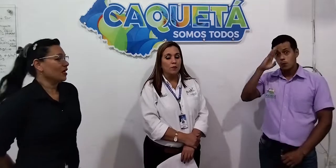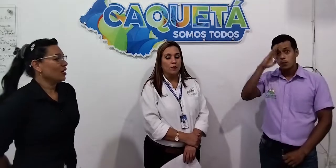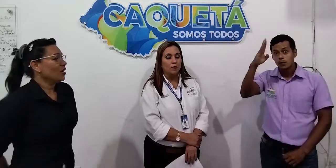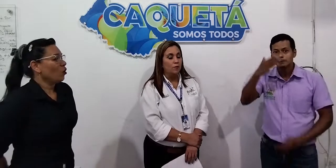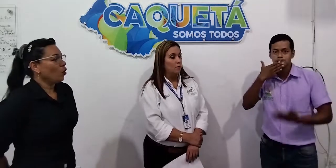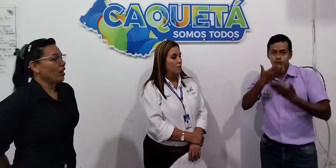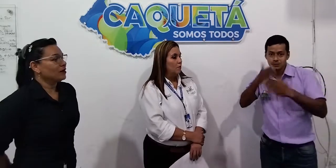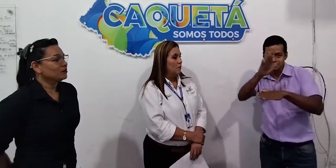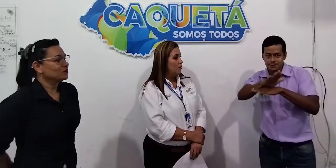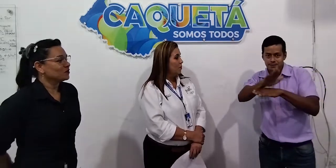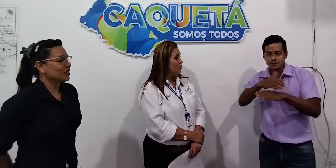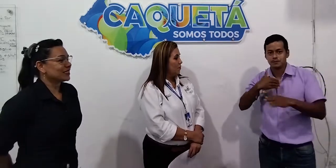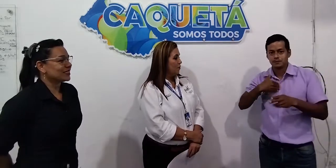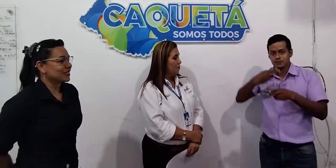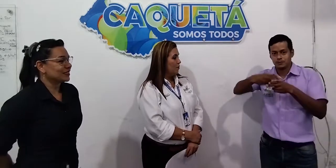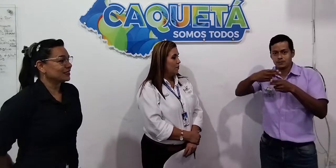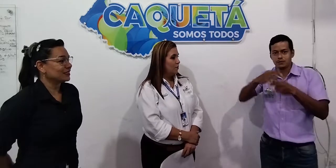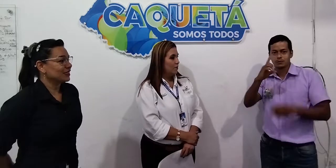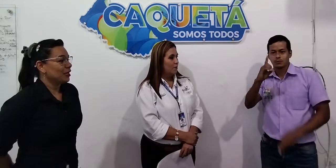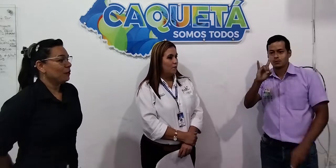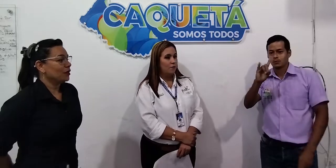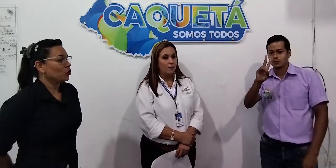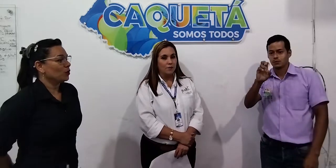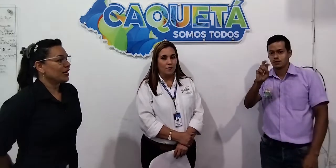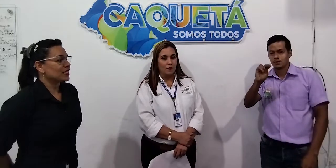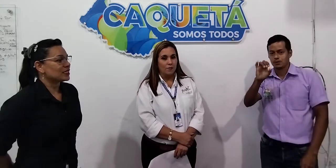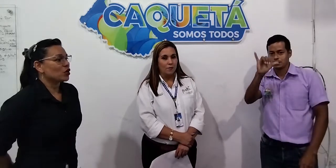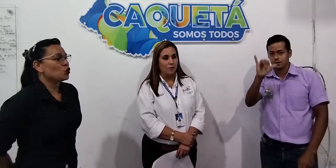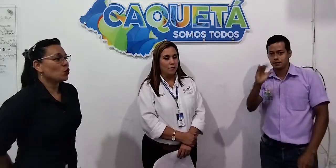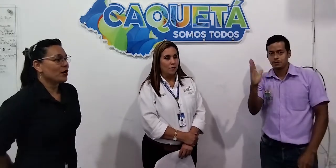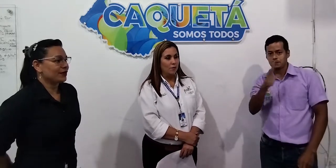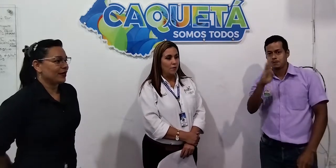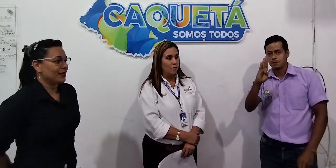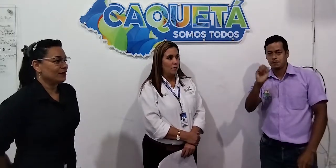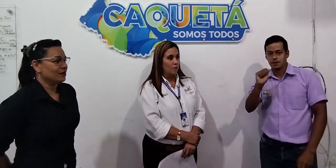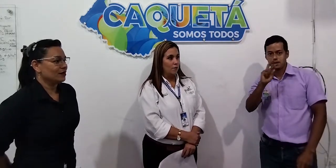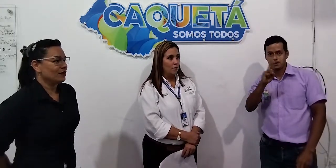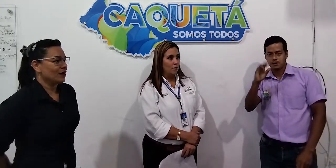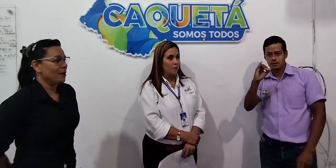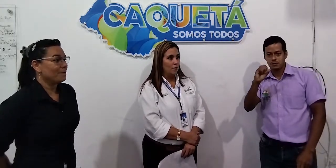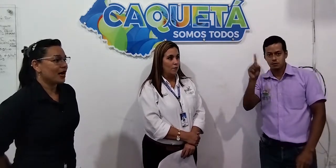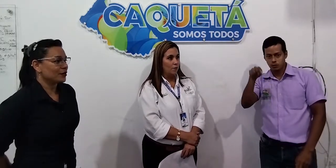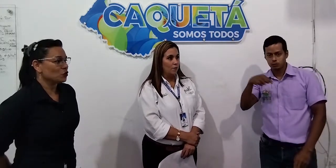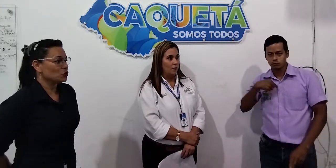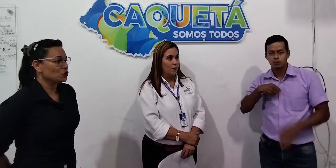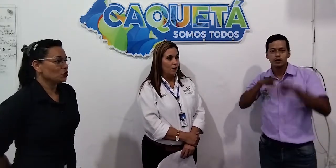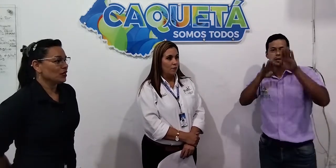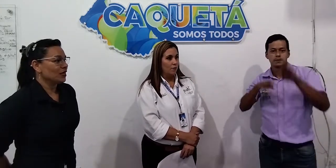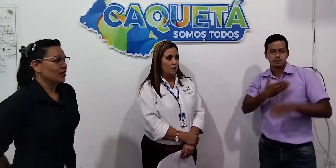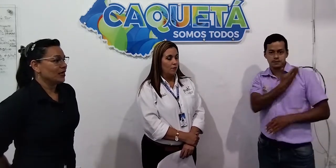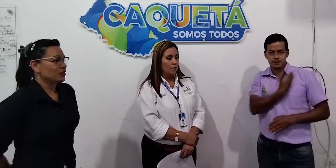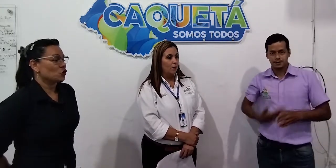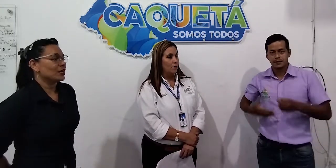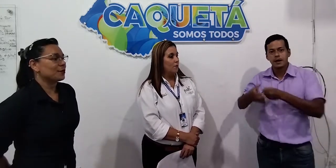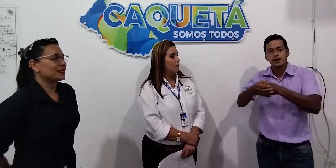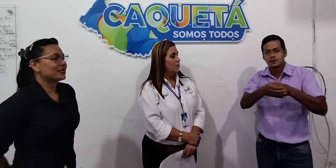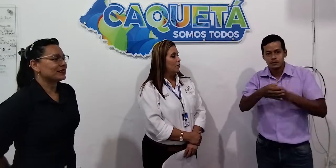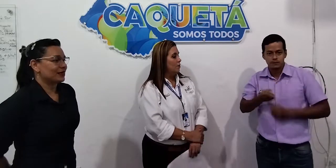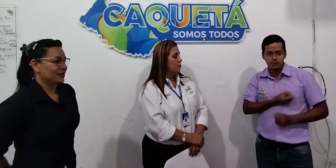Hola, buenas tardes, mi nombre es Duberney Barrios, soy el representante